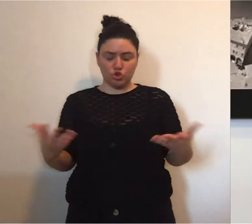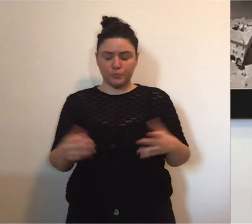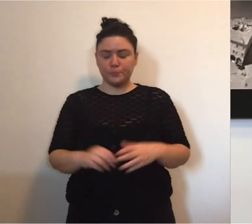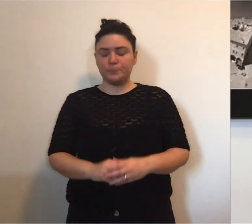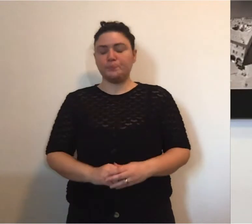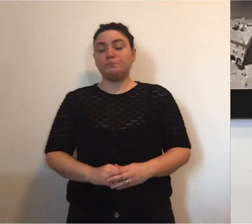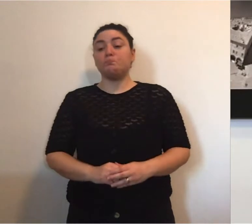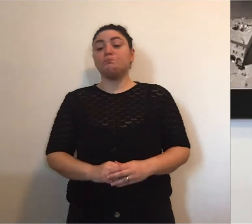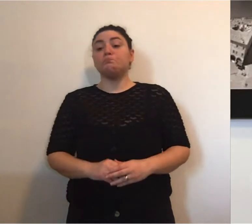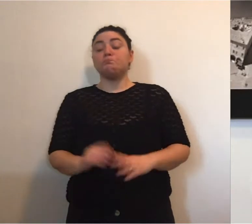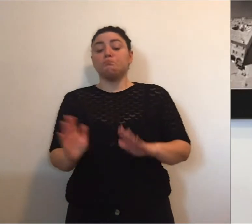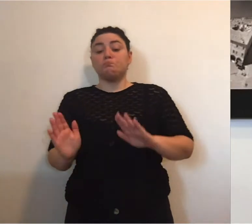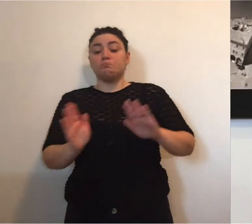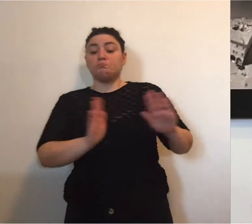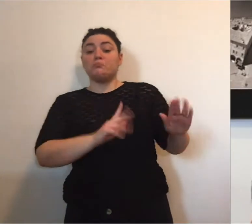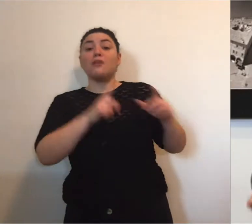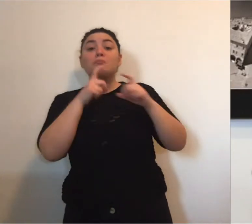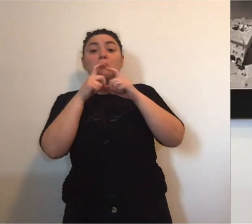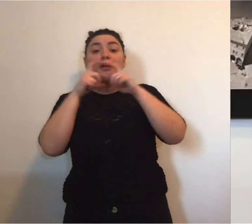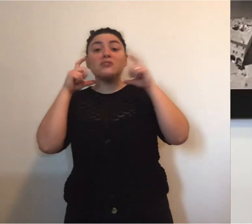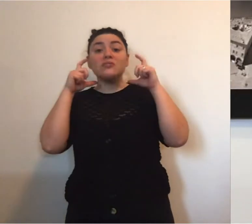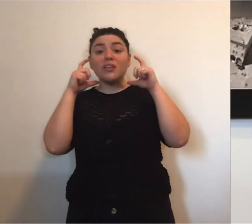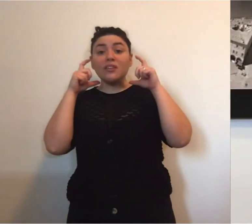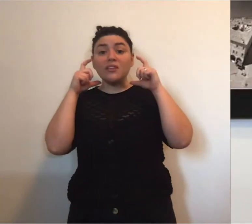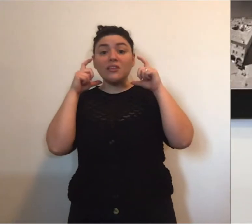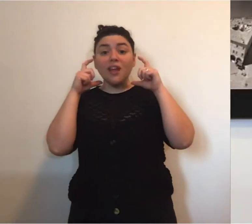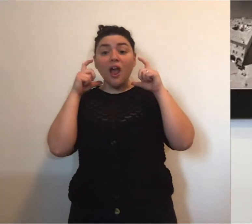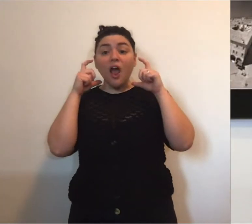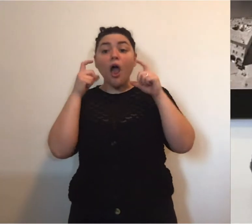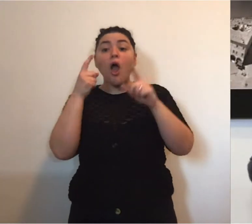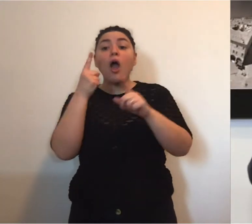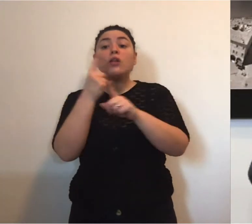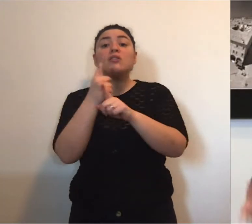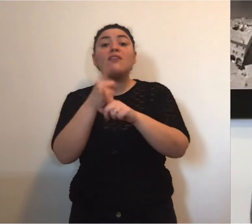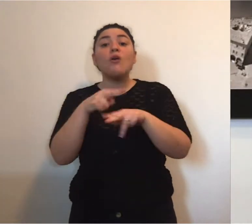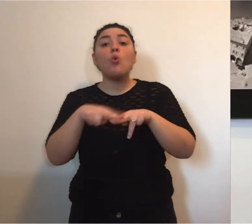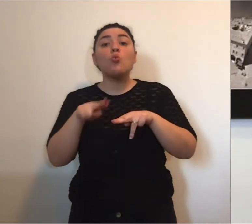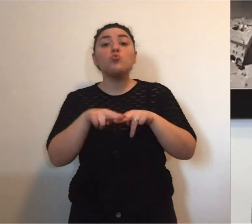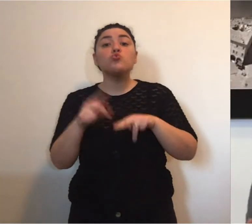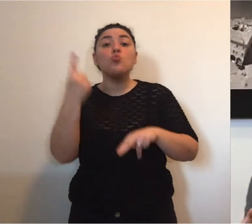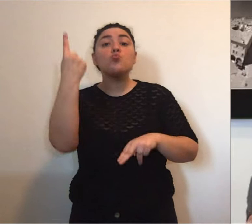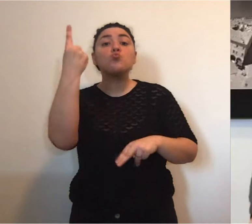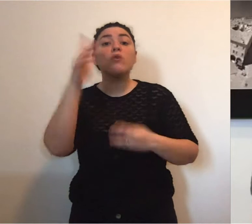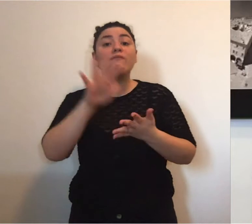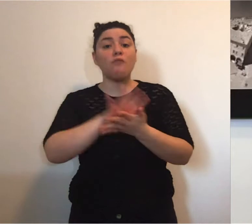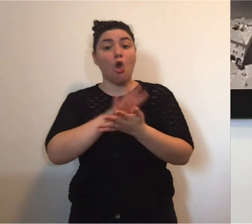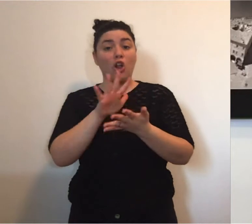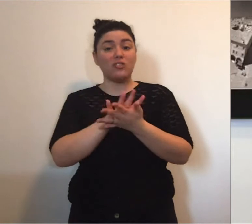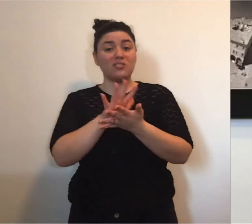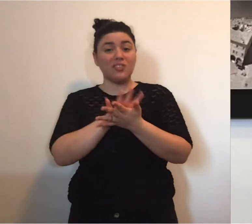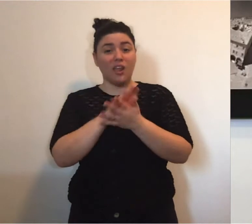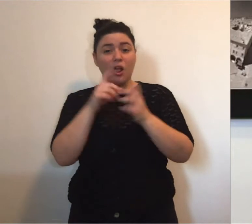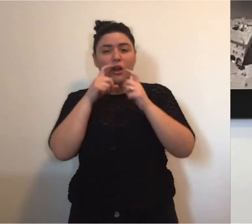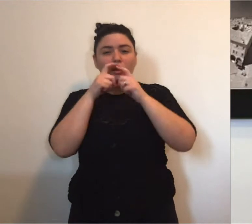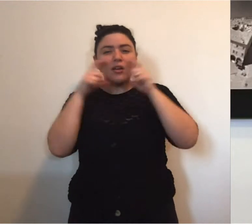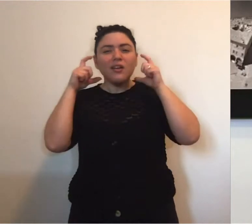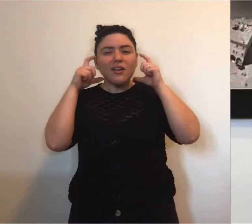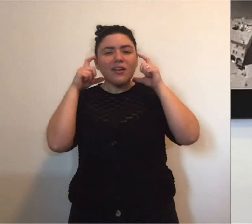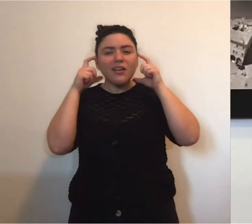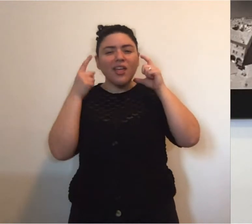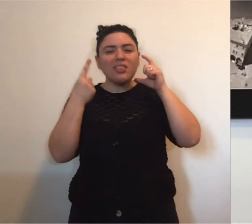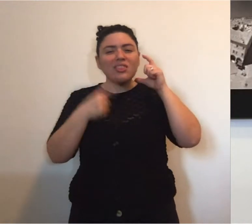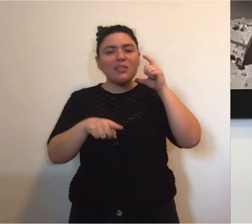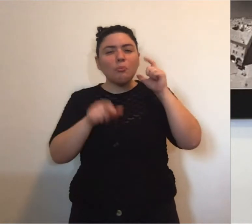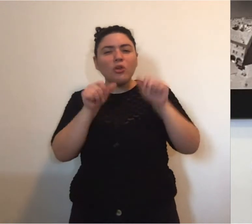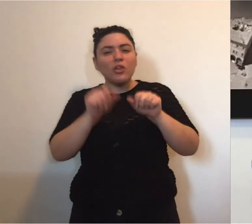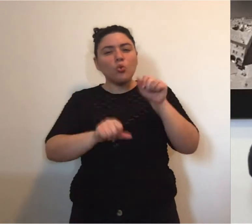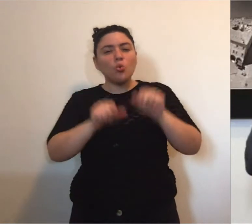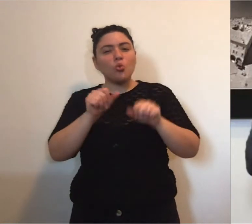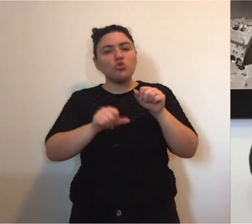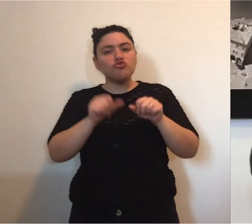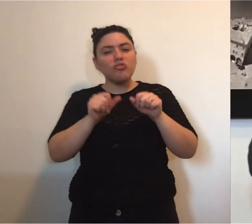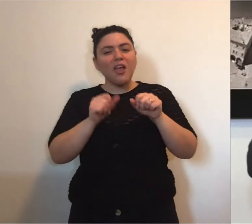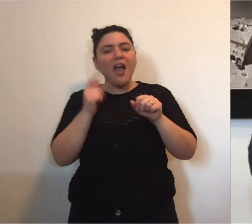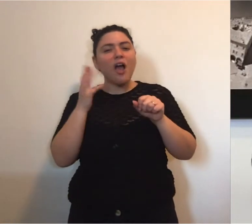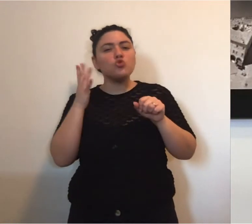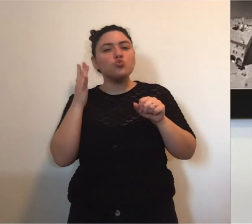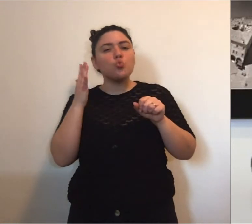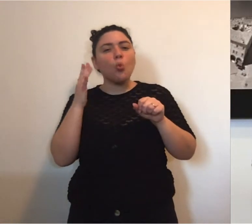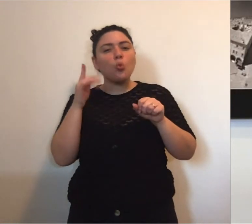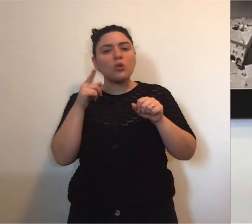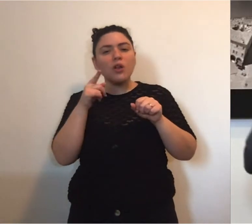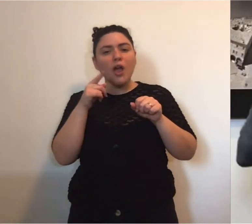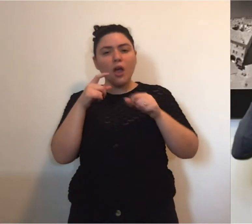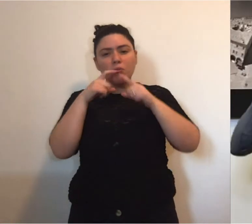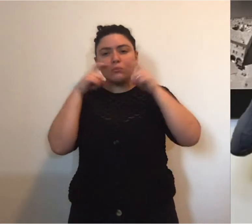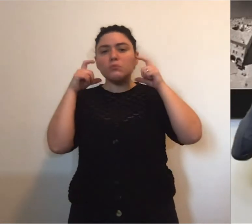elemento comune. La mascherina è monouso ed è quella di tipo chirurgica, quella azzurra che vedete con le